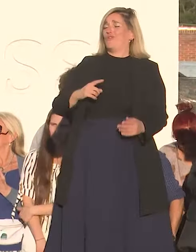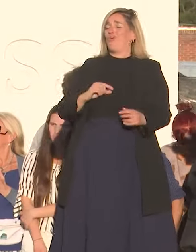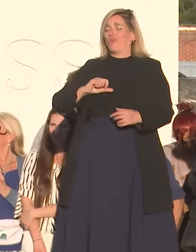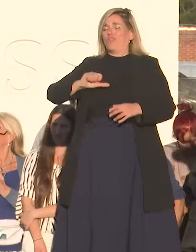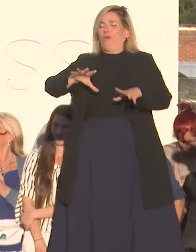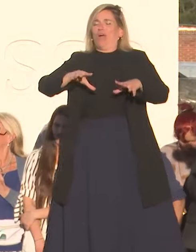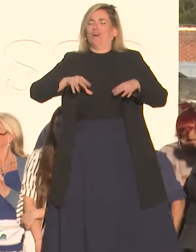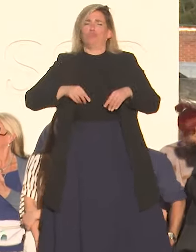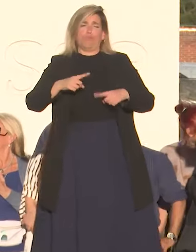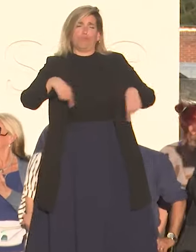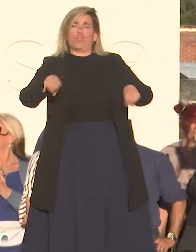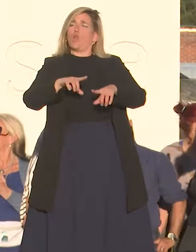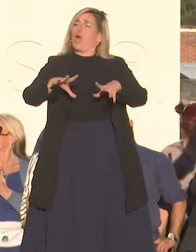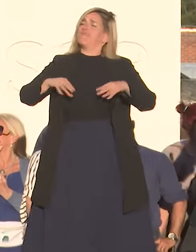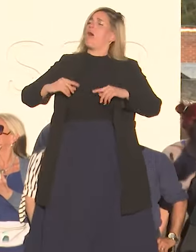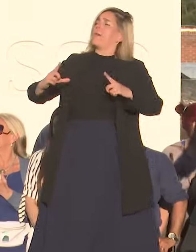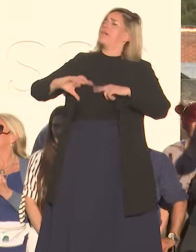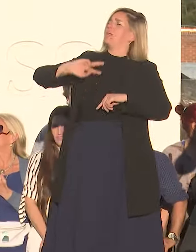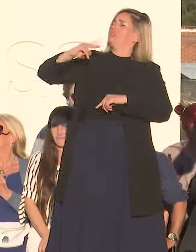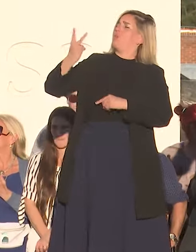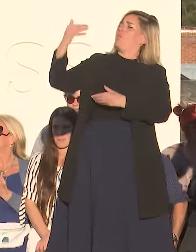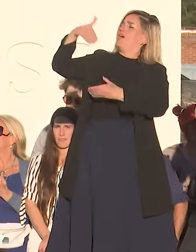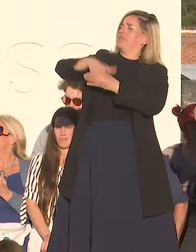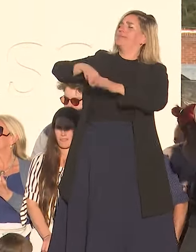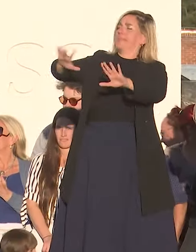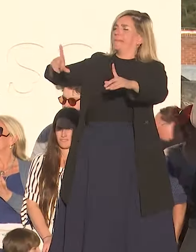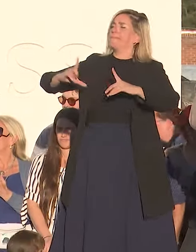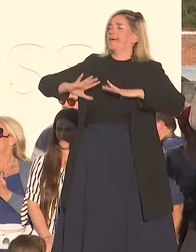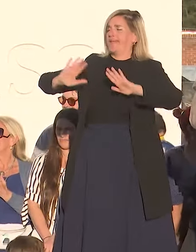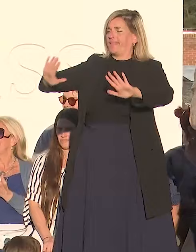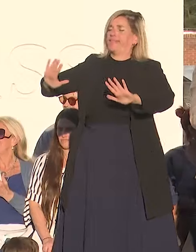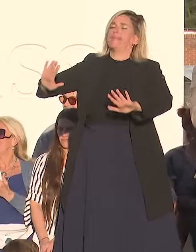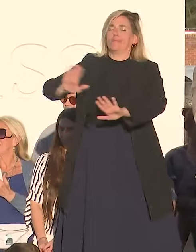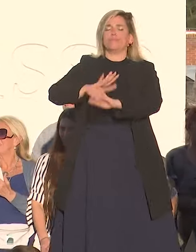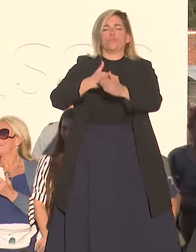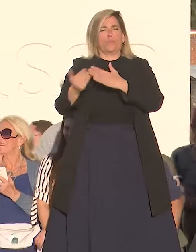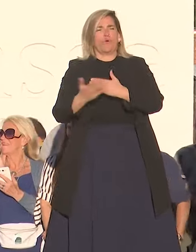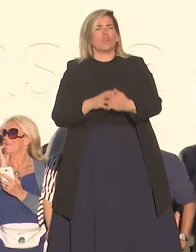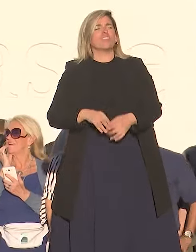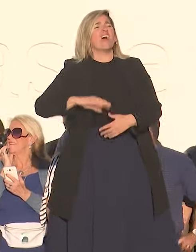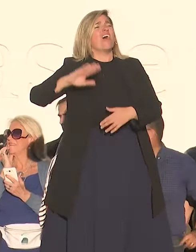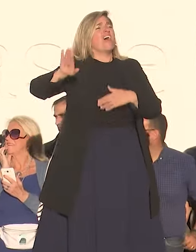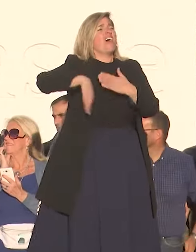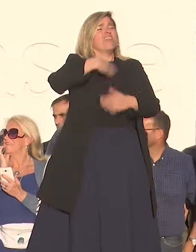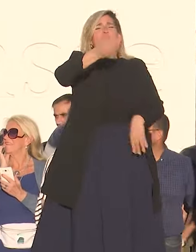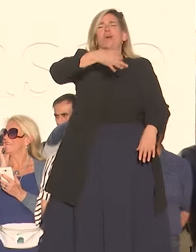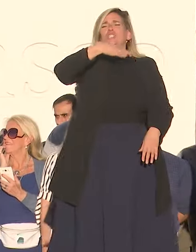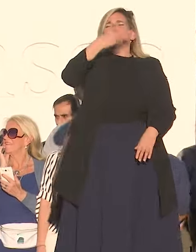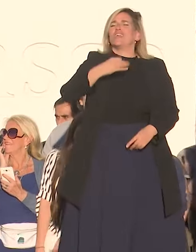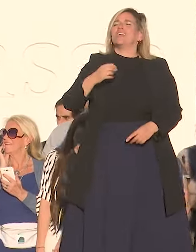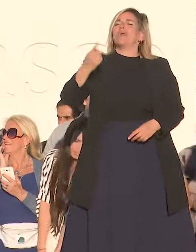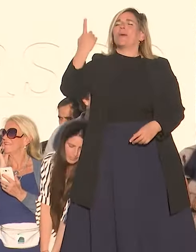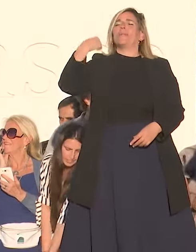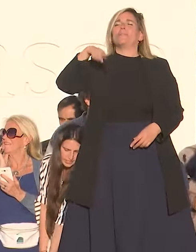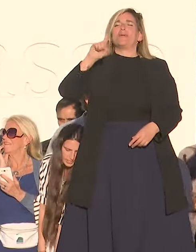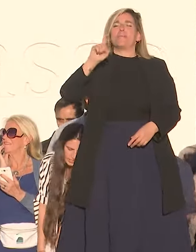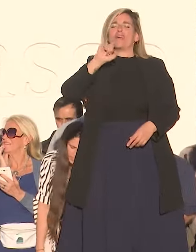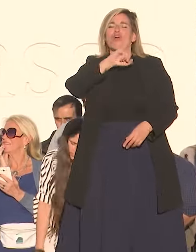lo dije lo dije lo dije después en mi discurso sobre asunción